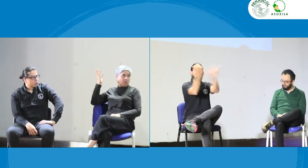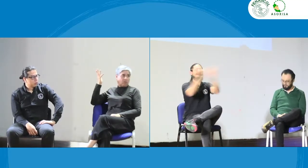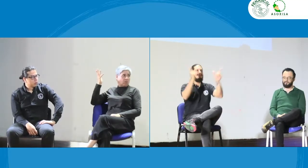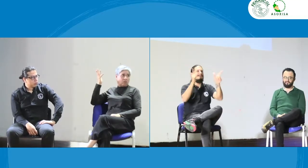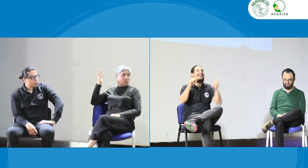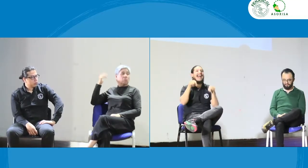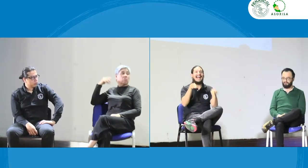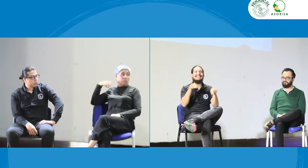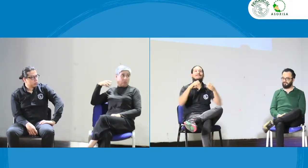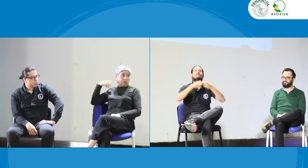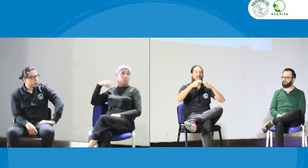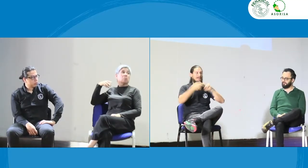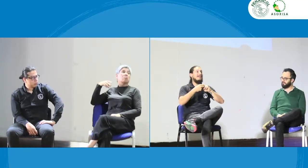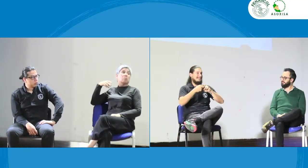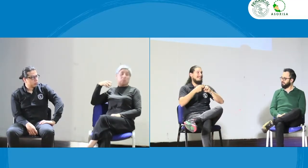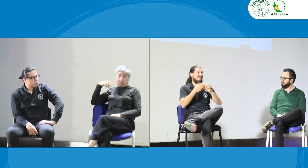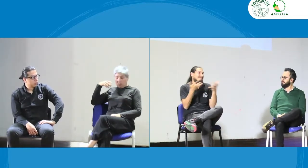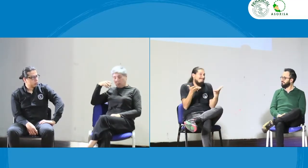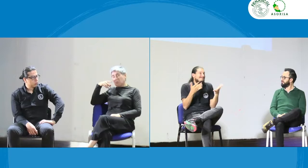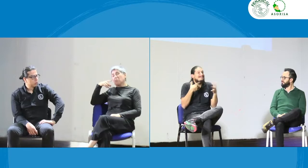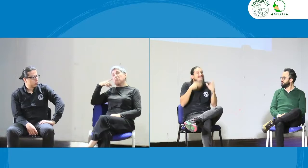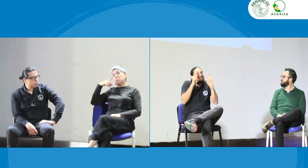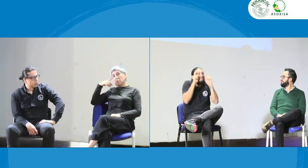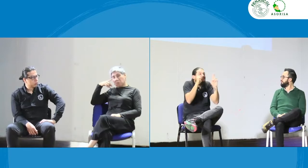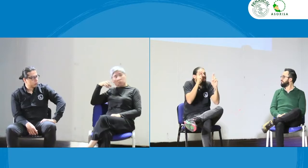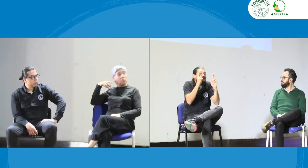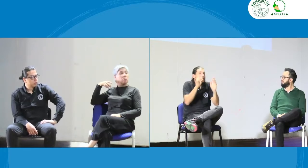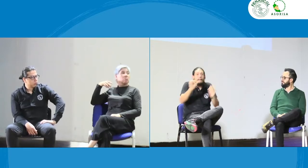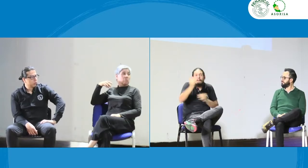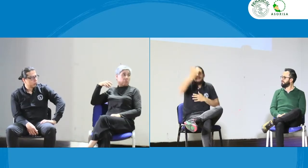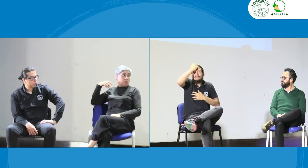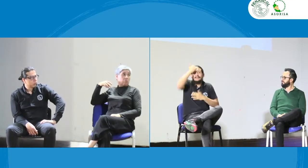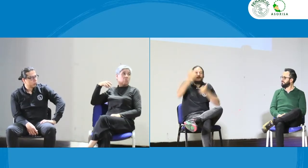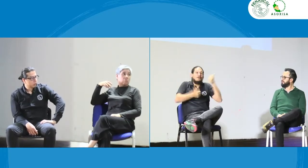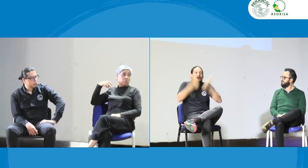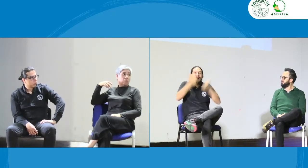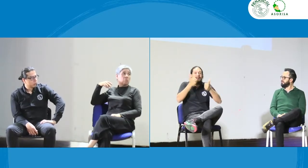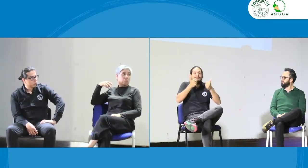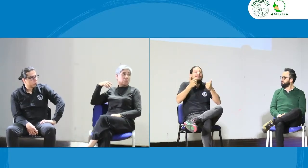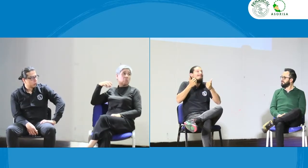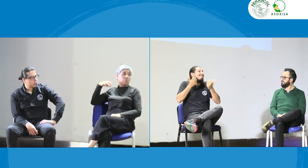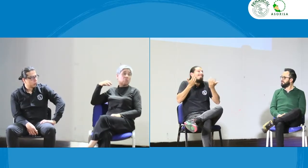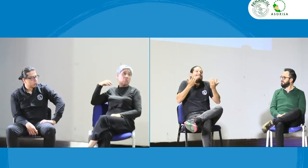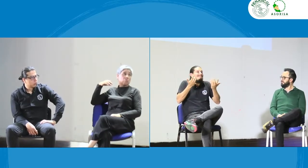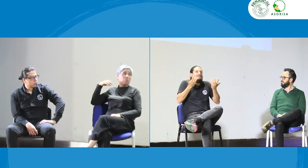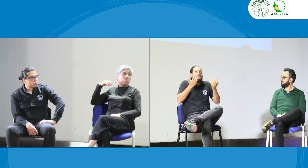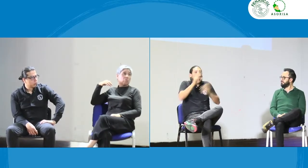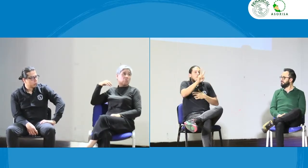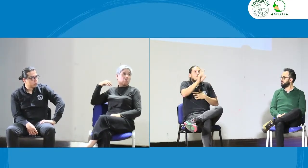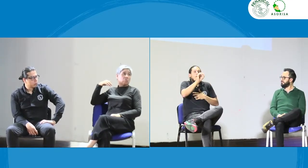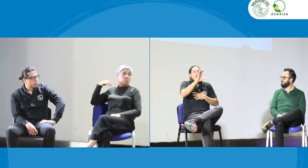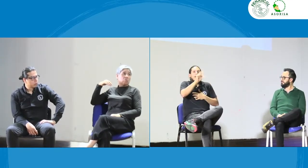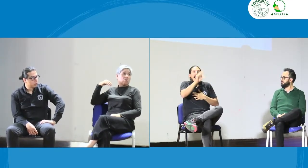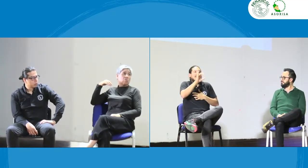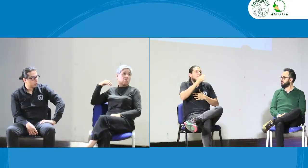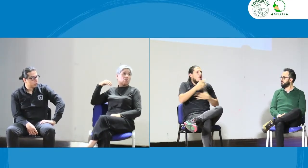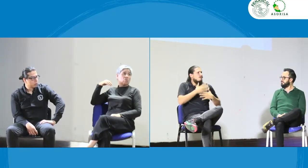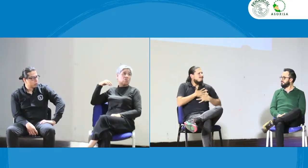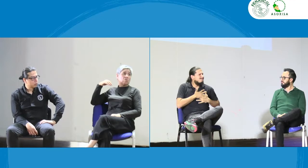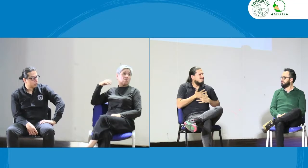también puede, se toman las libertades. Ese es el problema. Entonces, ojalá, ojalá, no sé, de pronto, empezar por un tema